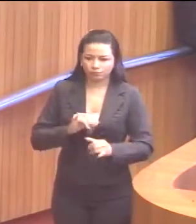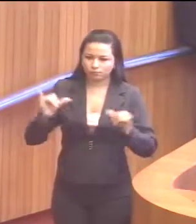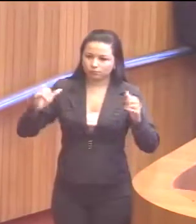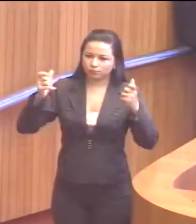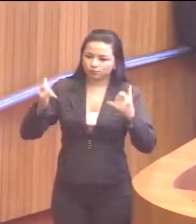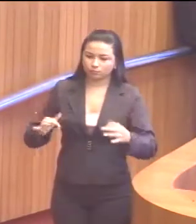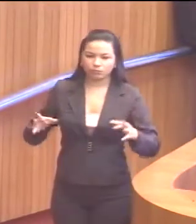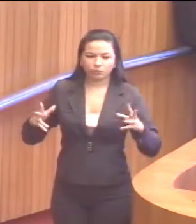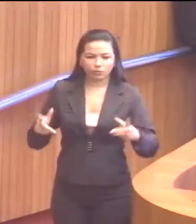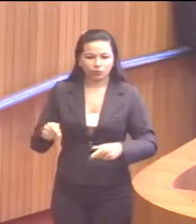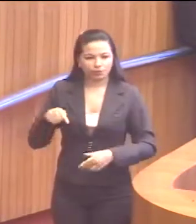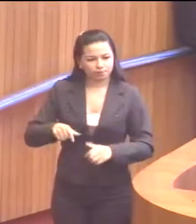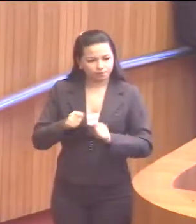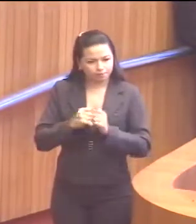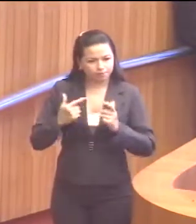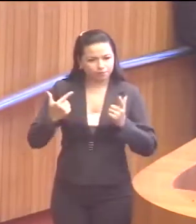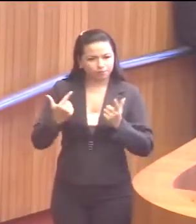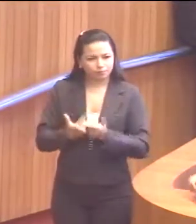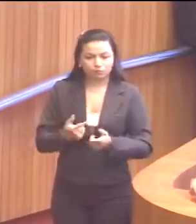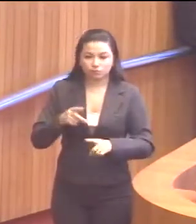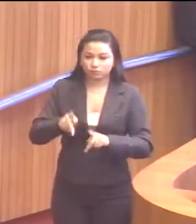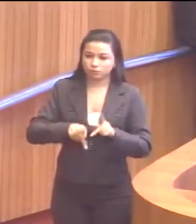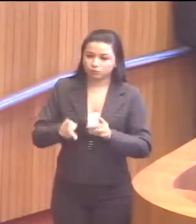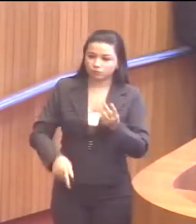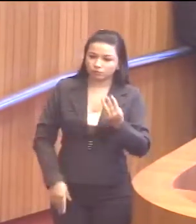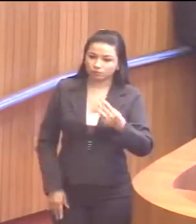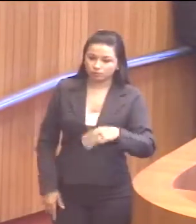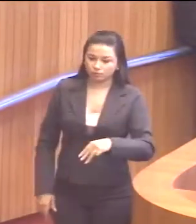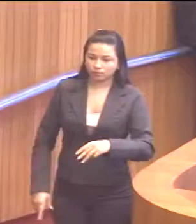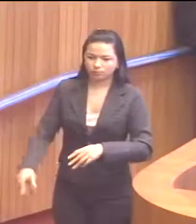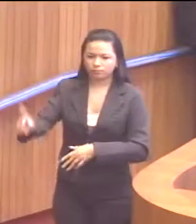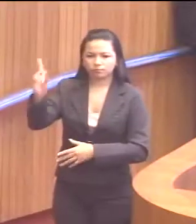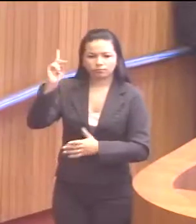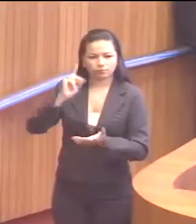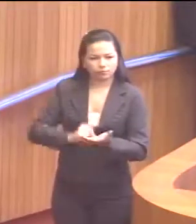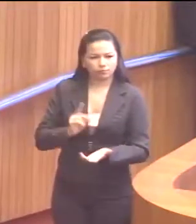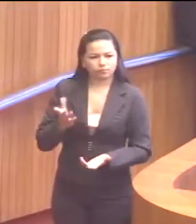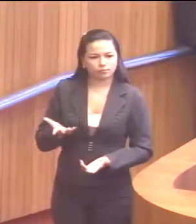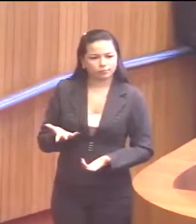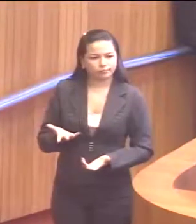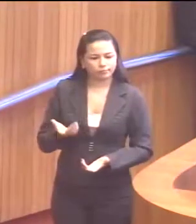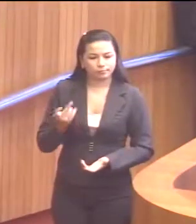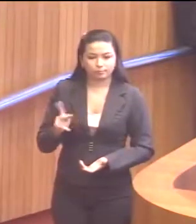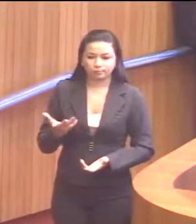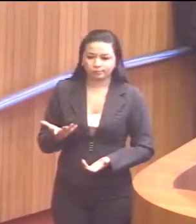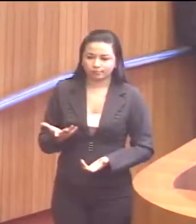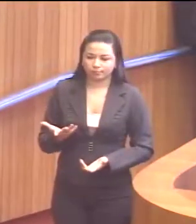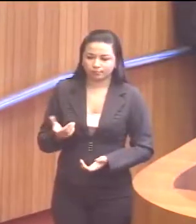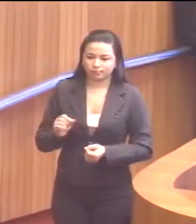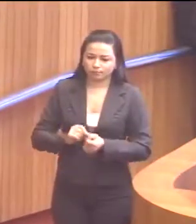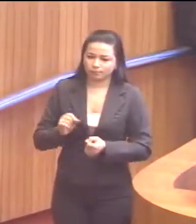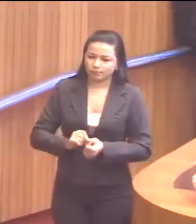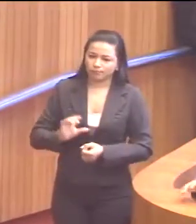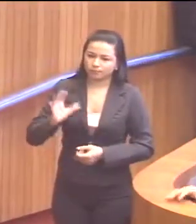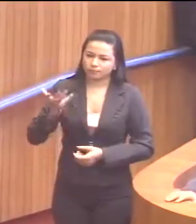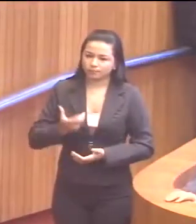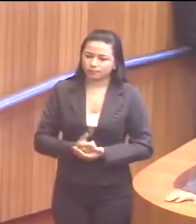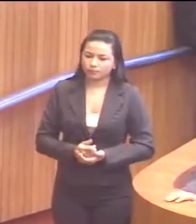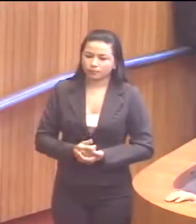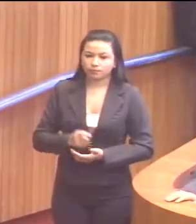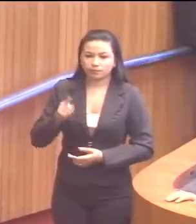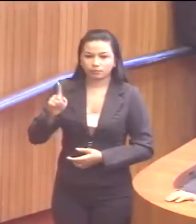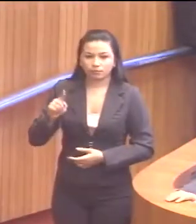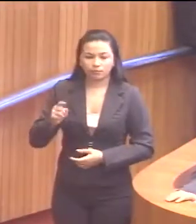compartilhar com toda esta casa e com o povo do Maranhão, a efetividade dessa realização